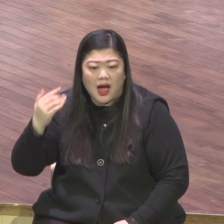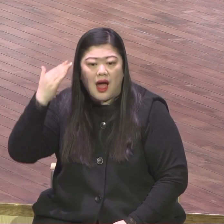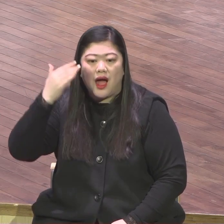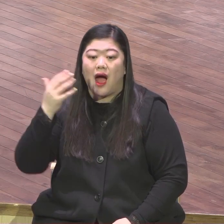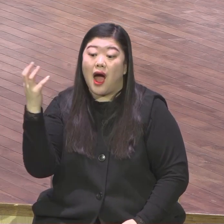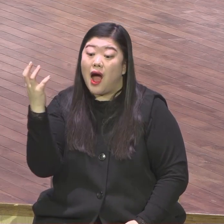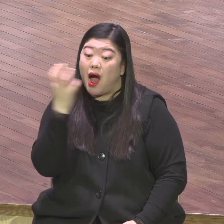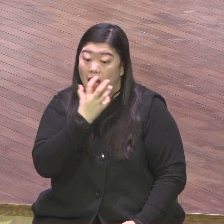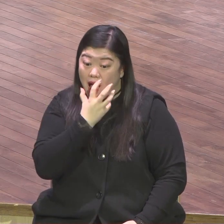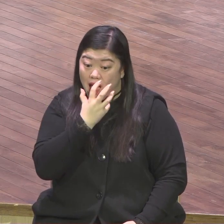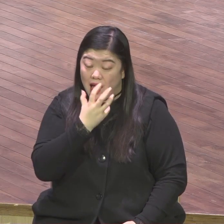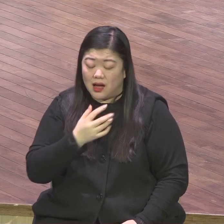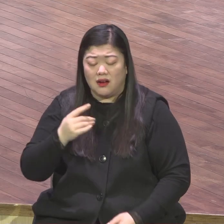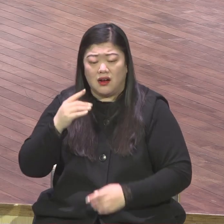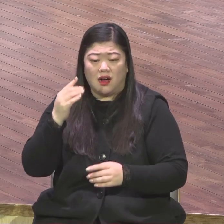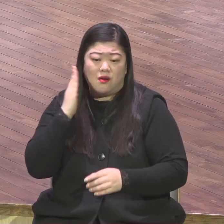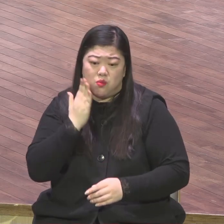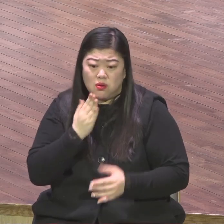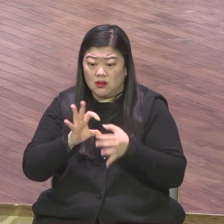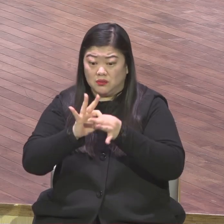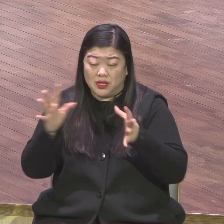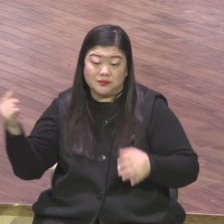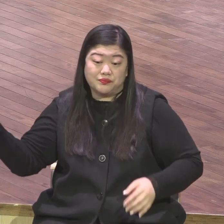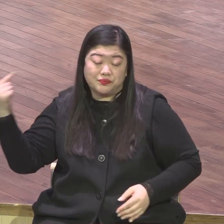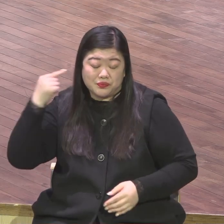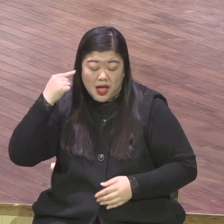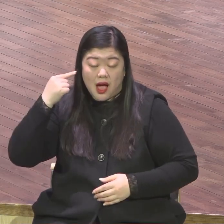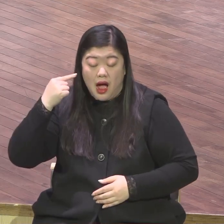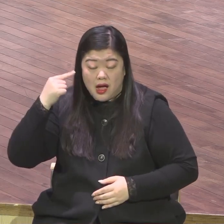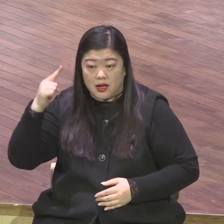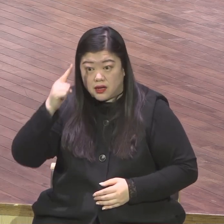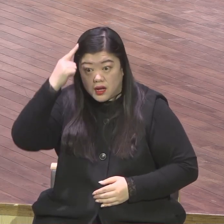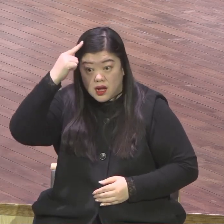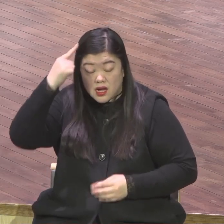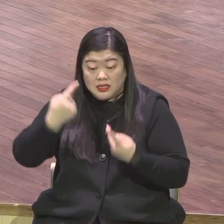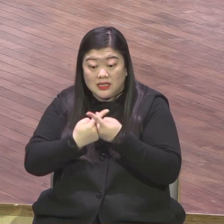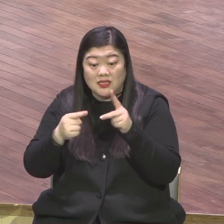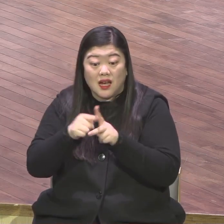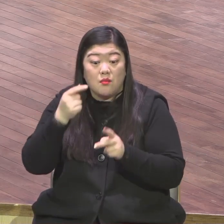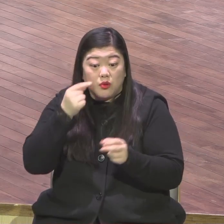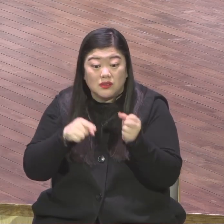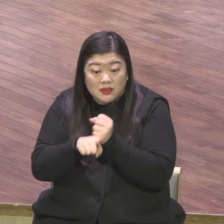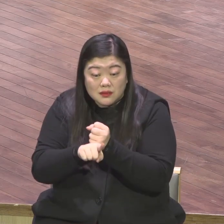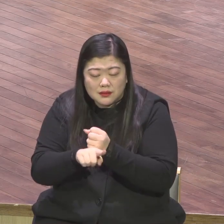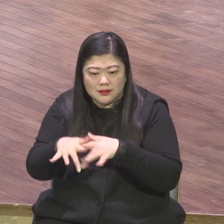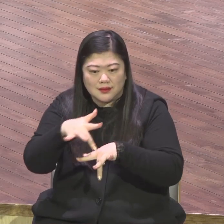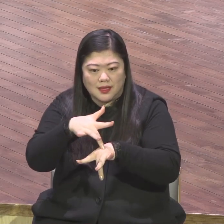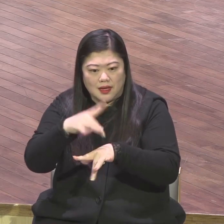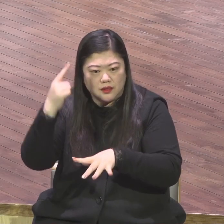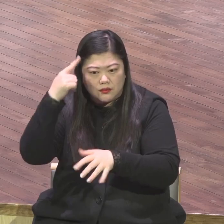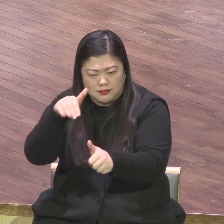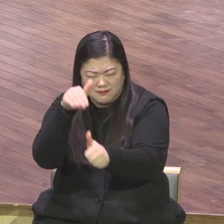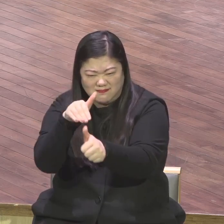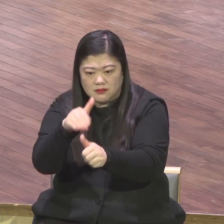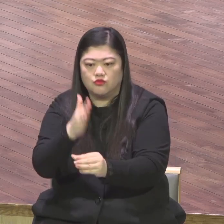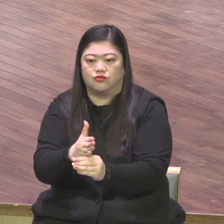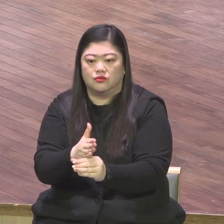사단이 뭐라 하느냐 말씀 못 듣게 믿는 자들 예배 들이지 못하게 하고 불신자들에게는 전도자의 음성을 듣지